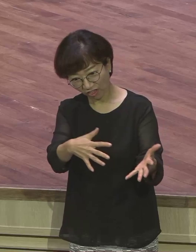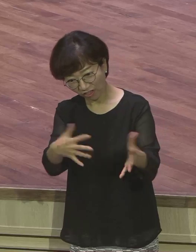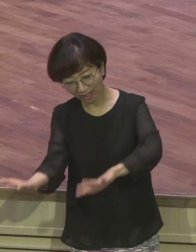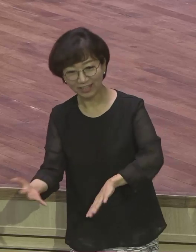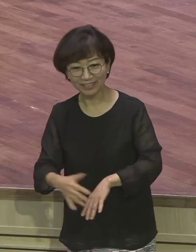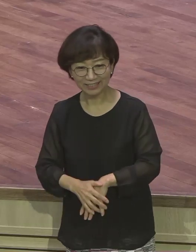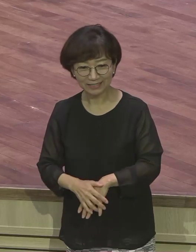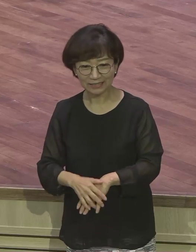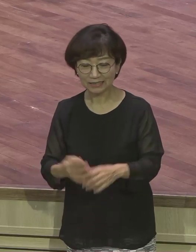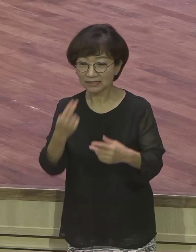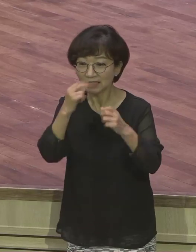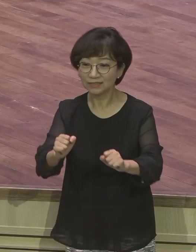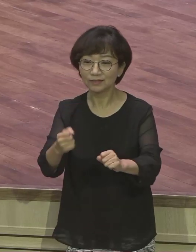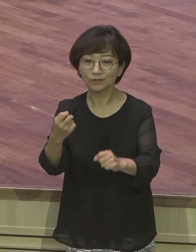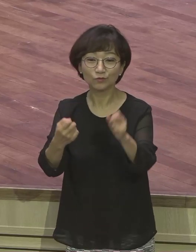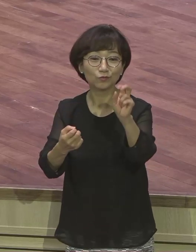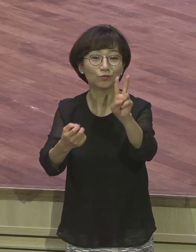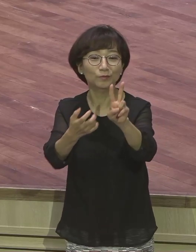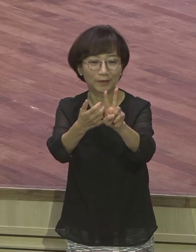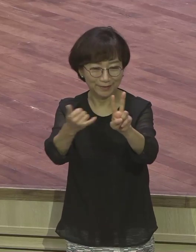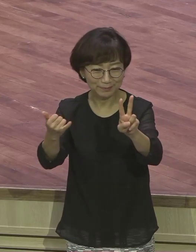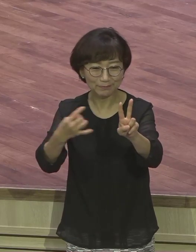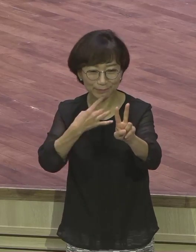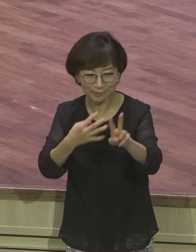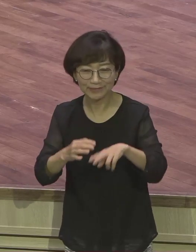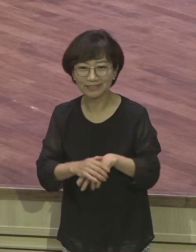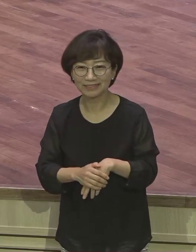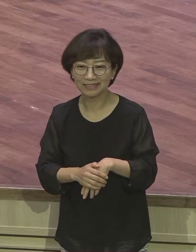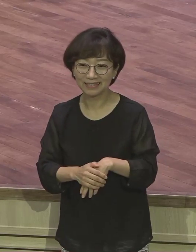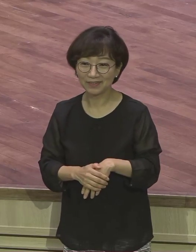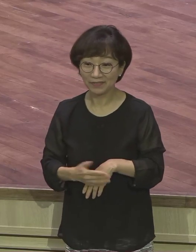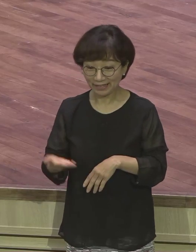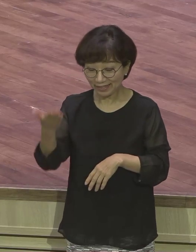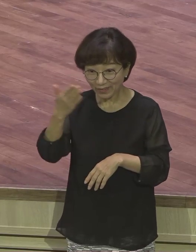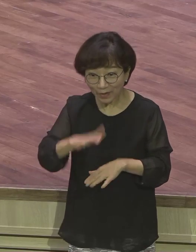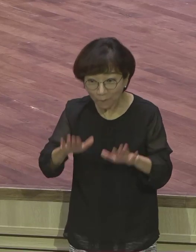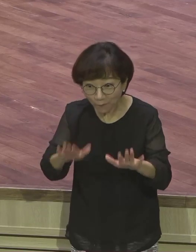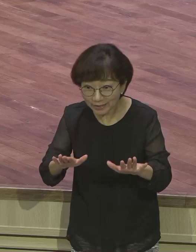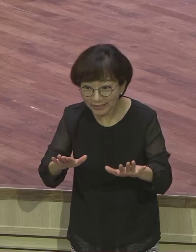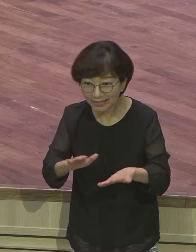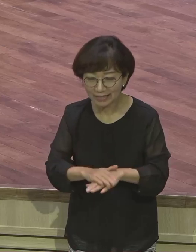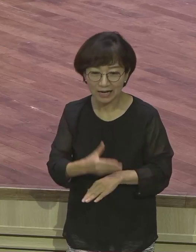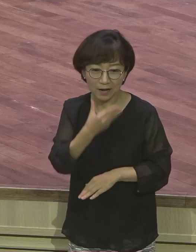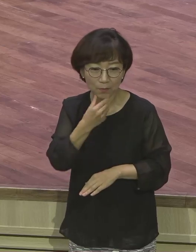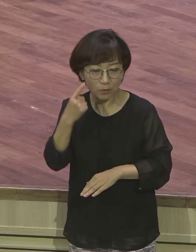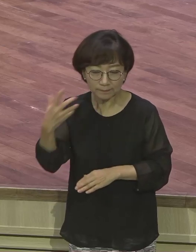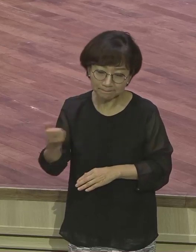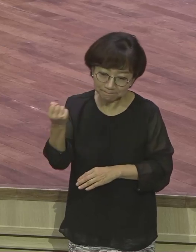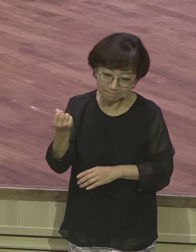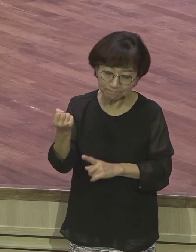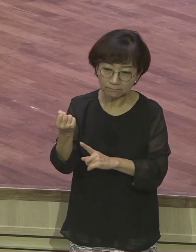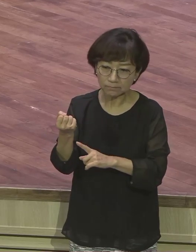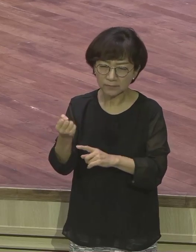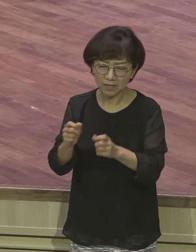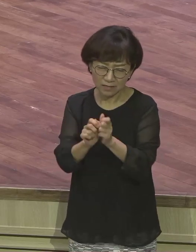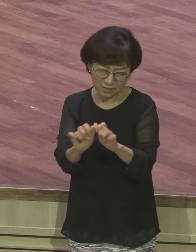사람이에요. 그런데 보세요. 보금 공동체 딱 뚫어지니까. 불평 원망이 없어요. 우리가 이